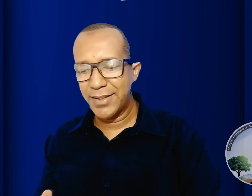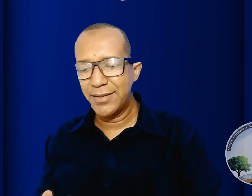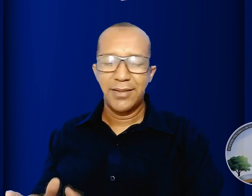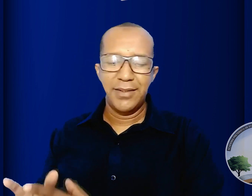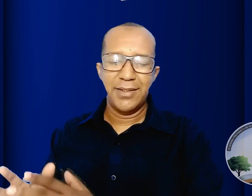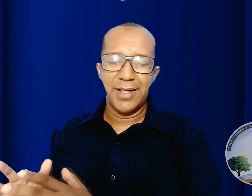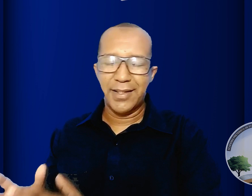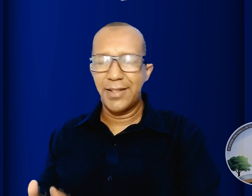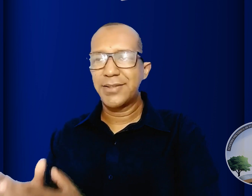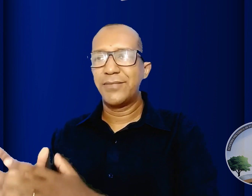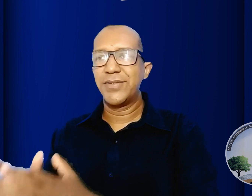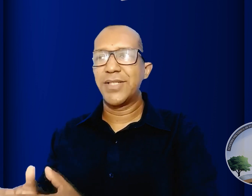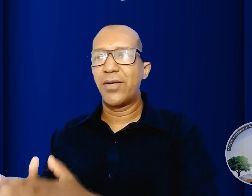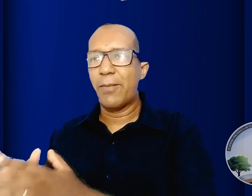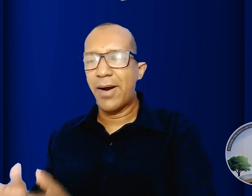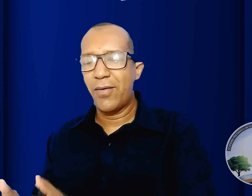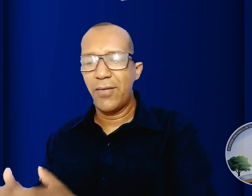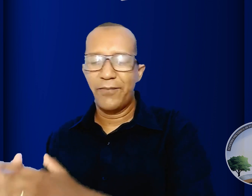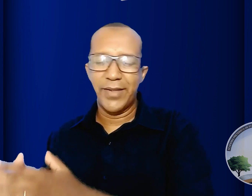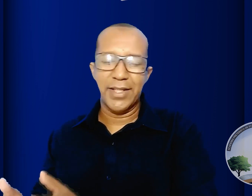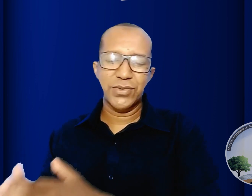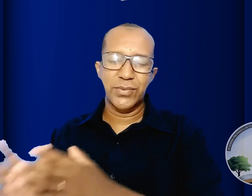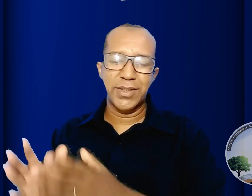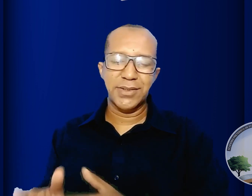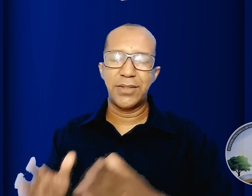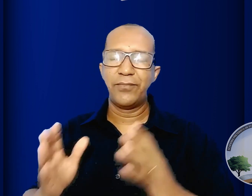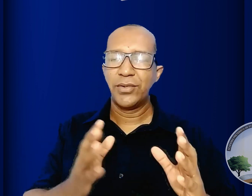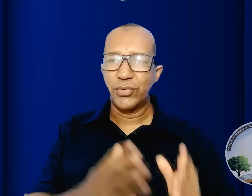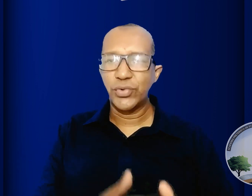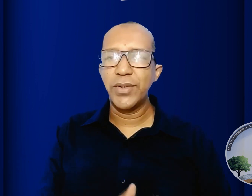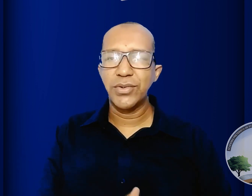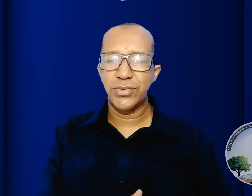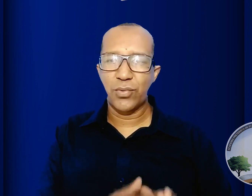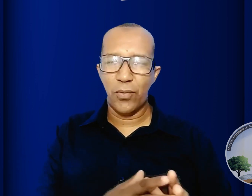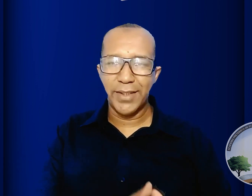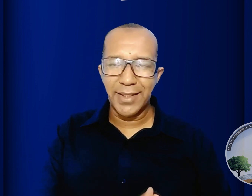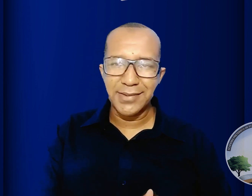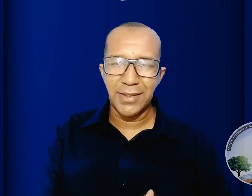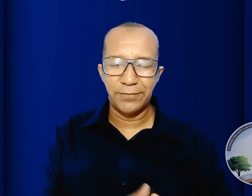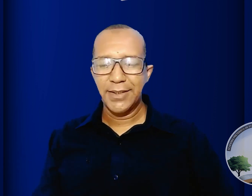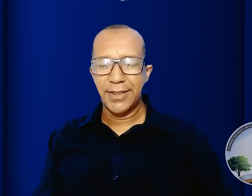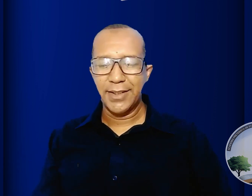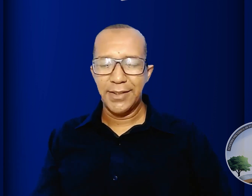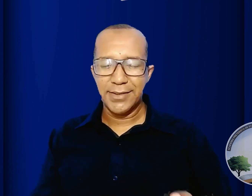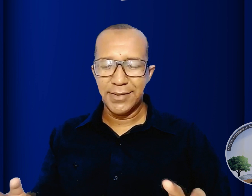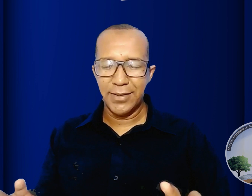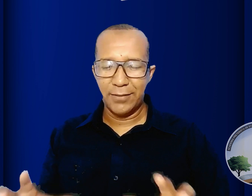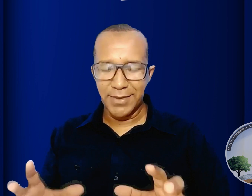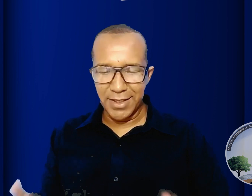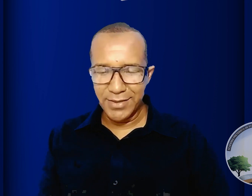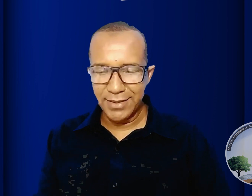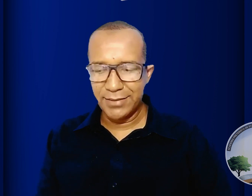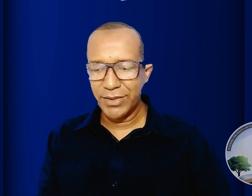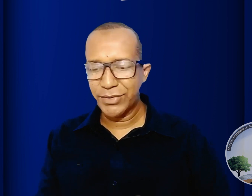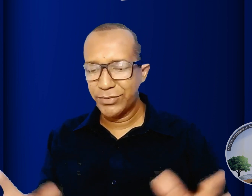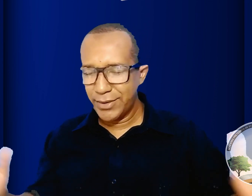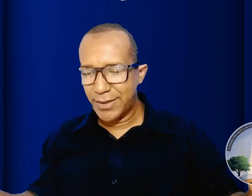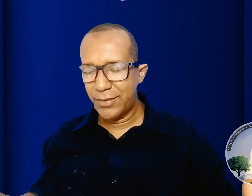e aqueles que fizeram o mal ressurreição do juízo condenação eles observam esse texto e dão